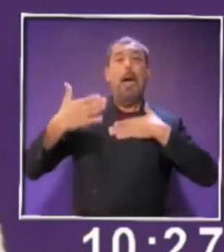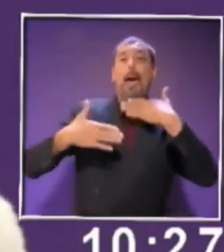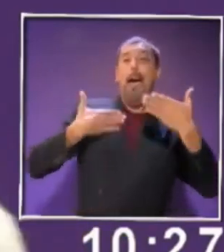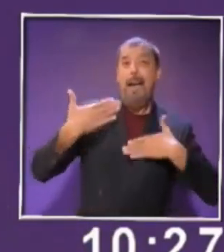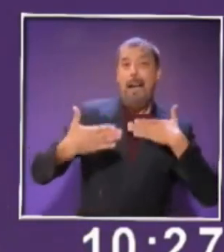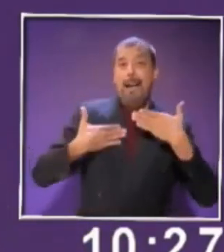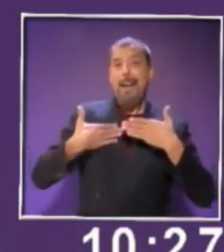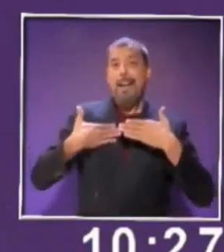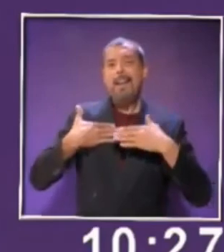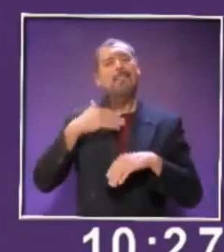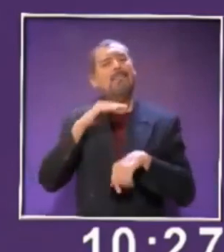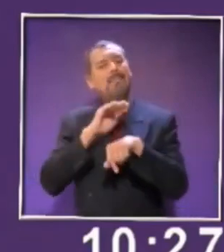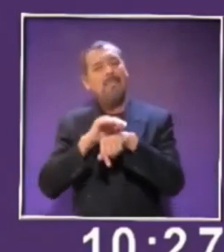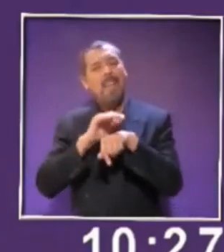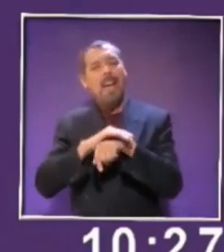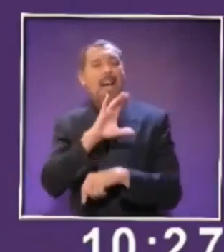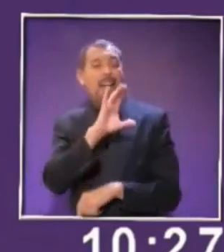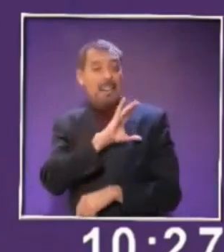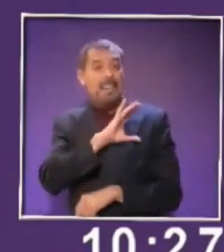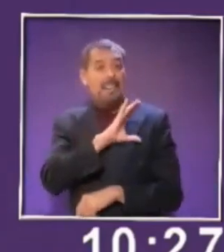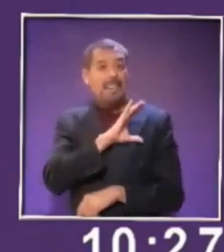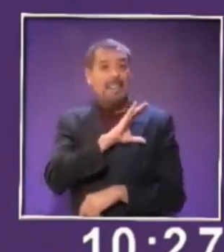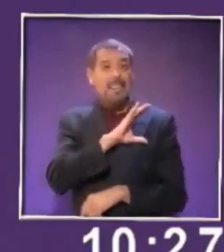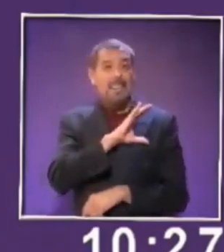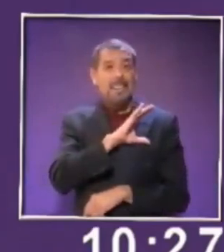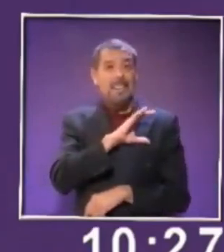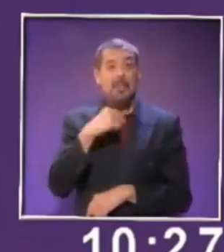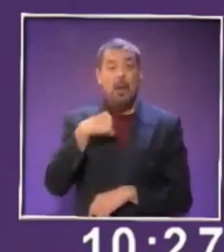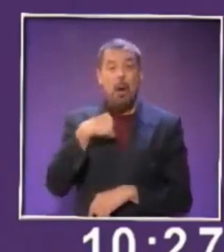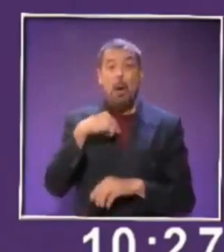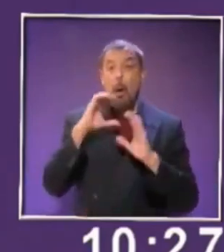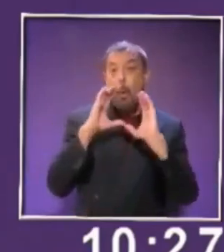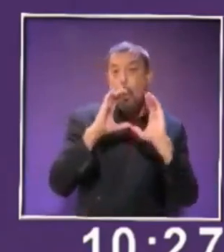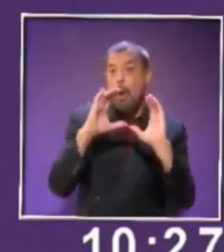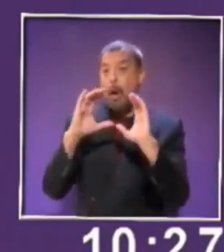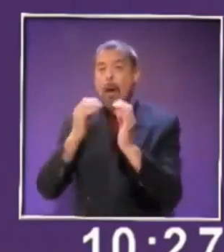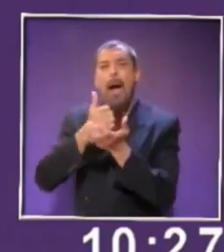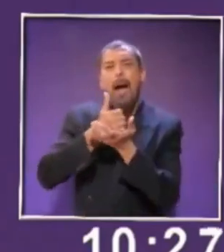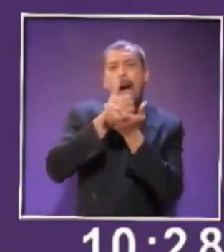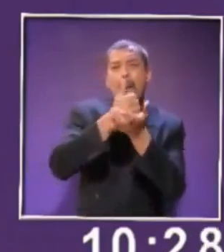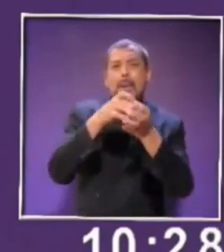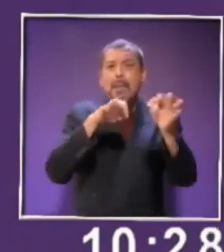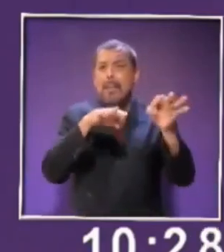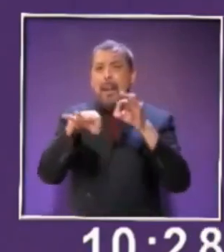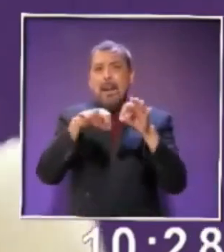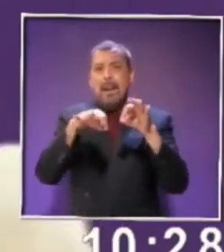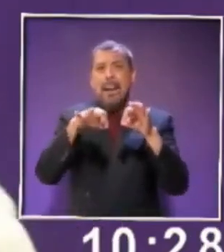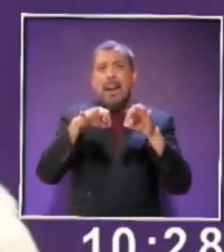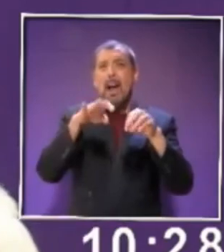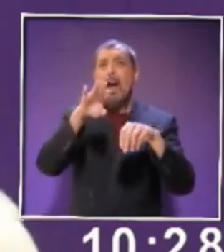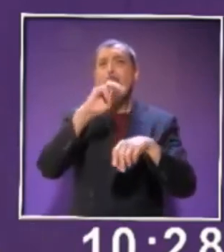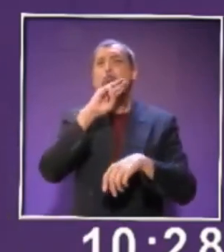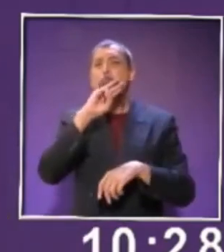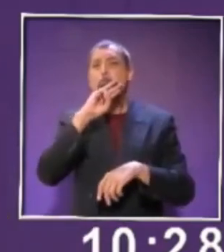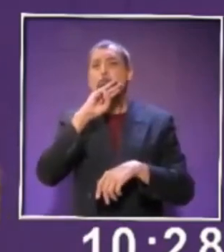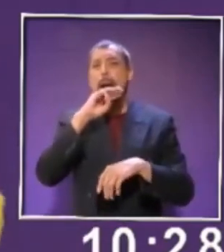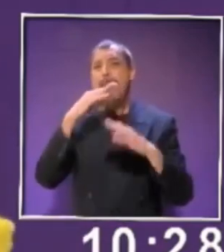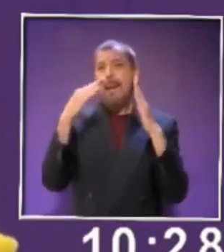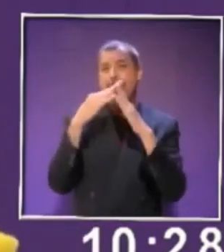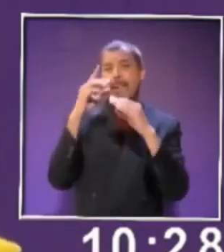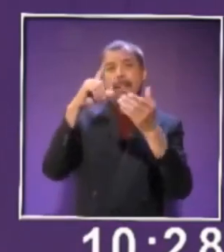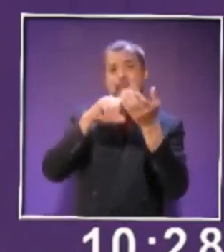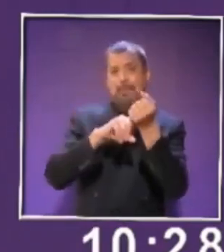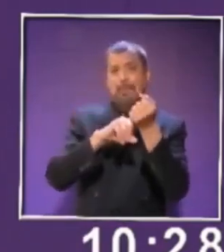y amistoso. Y bueno, pues, los voy a cuidar y ayudar para que trabajen con mami en casa. ¿Están